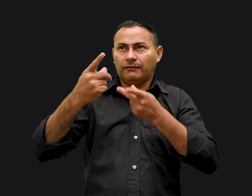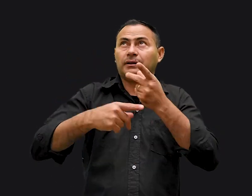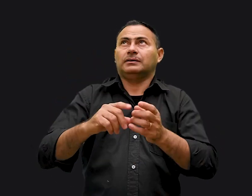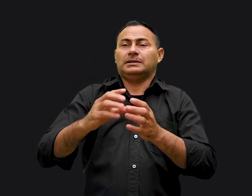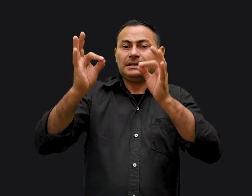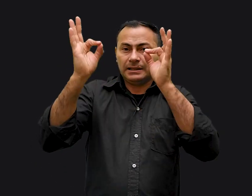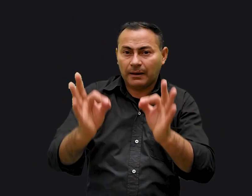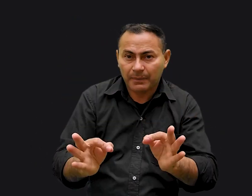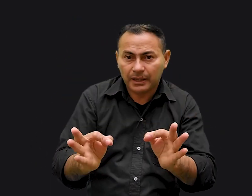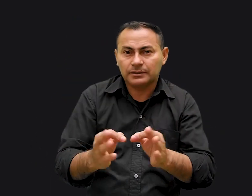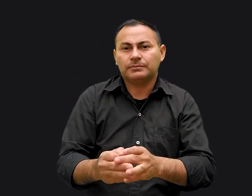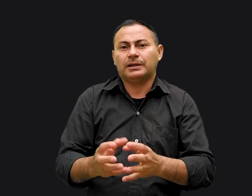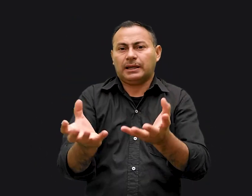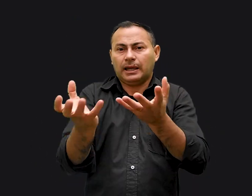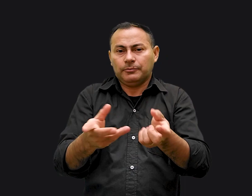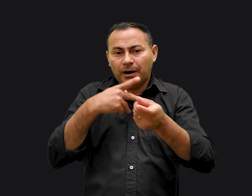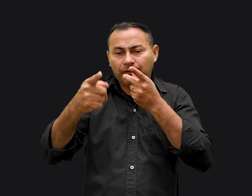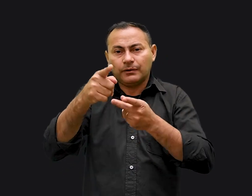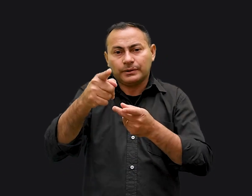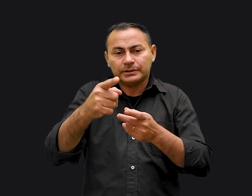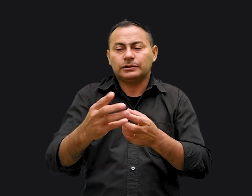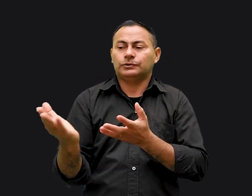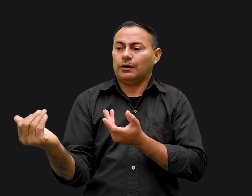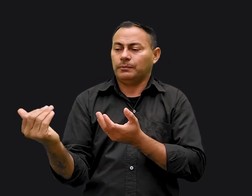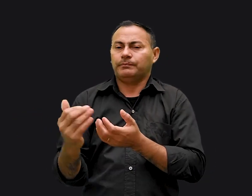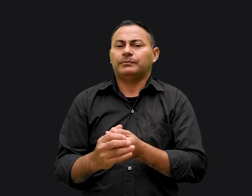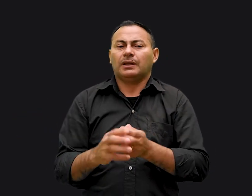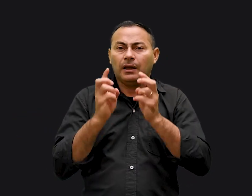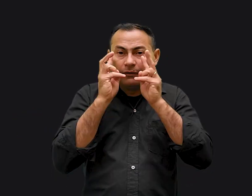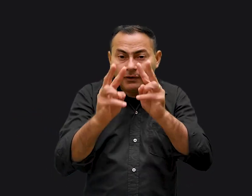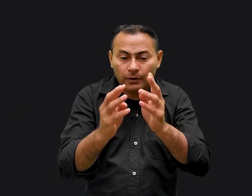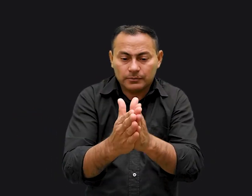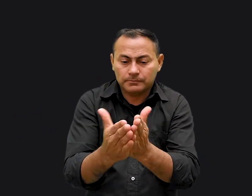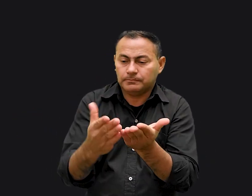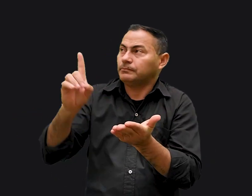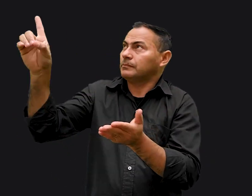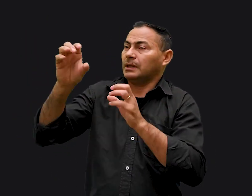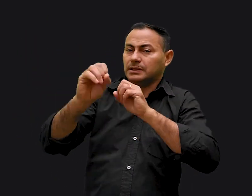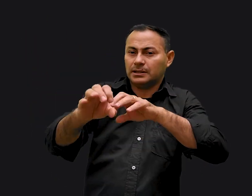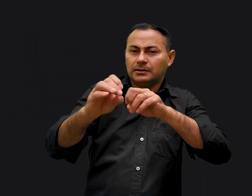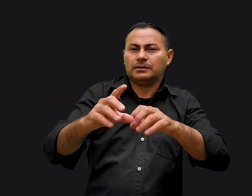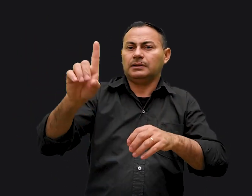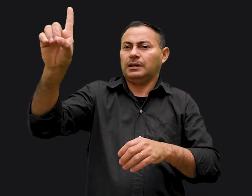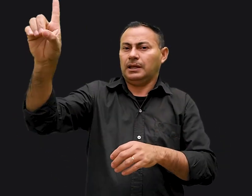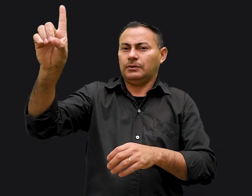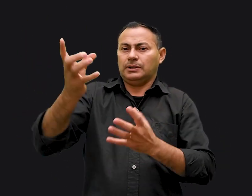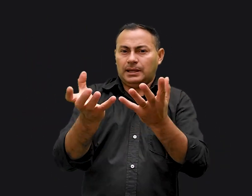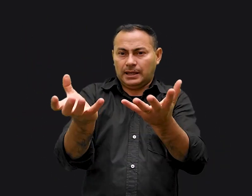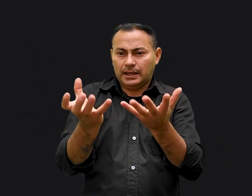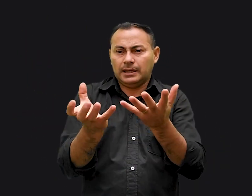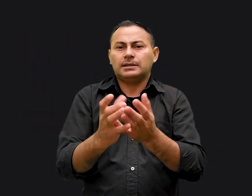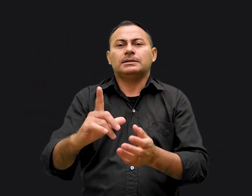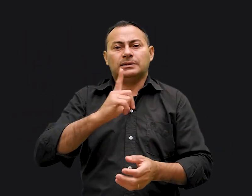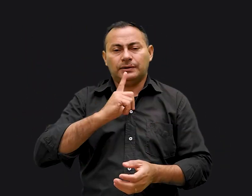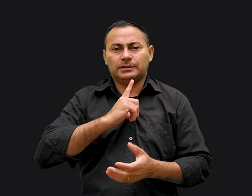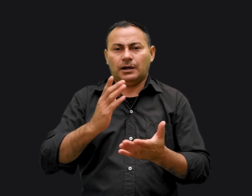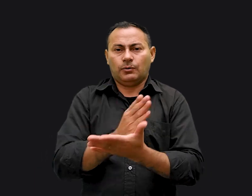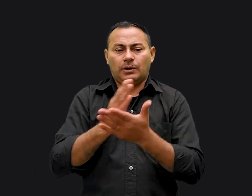Exatamente isso eu estava querendo dizer a você rapaz Veja o que a Bíblia ensina Deus quis que existisse alguma